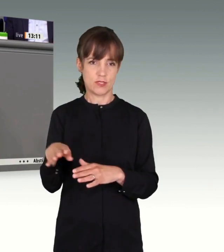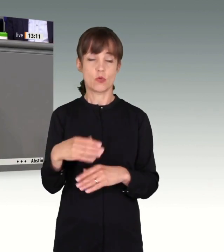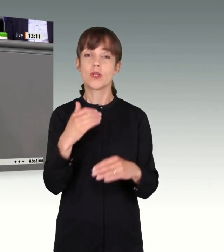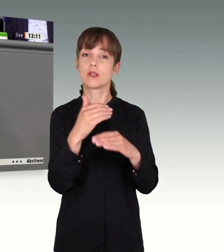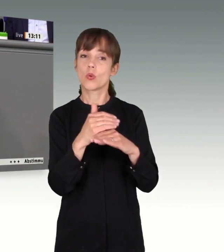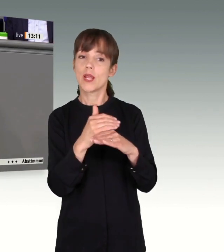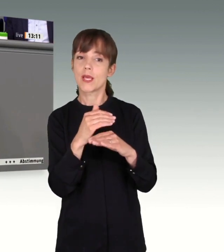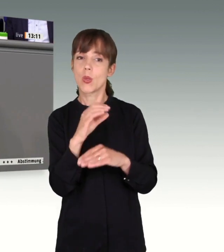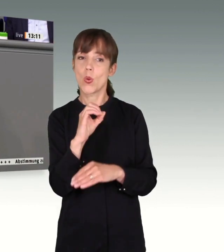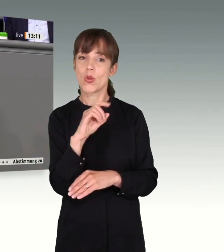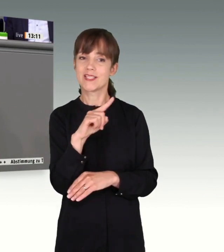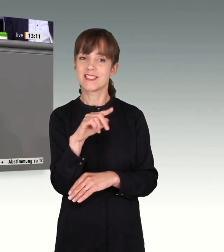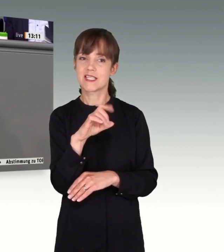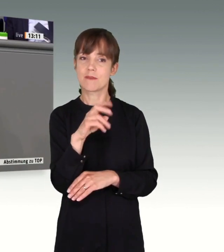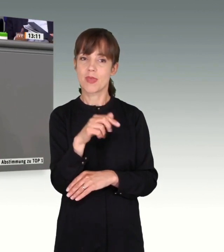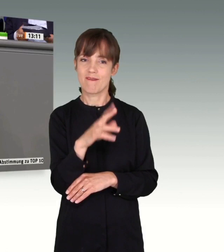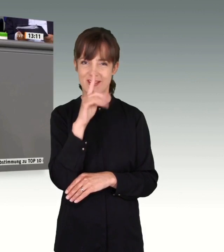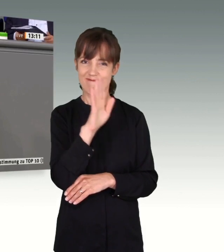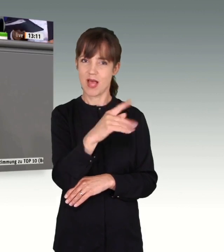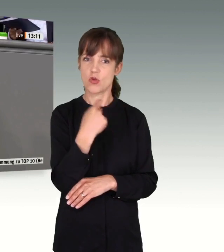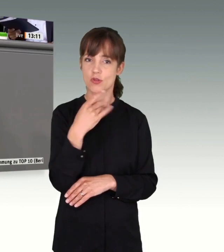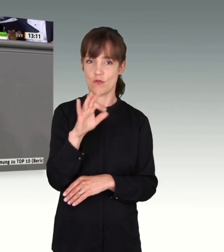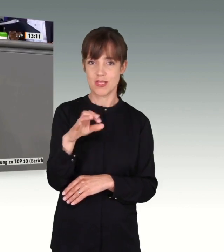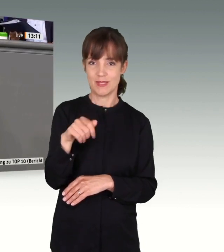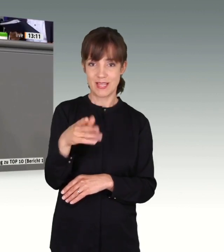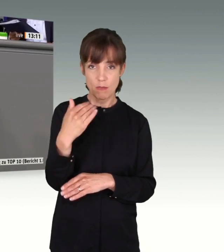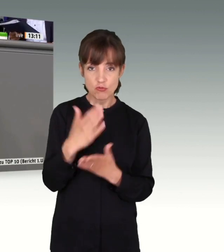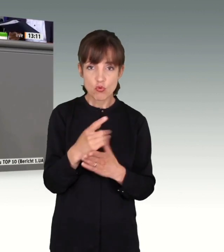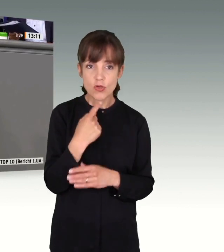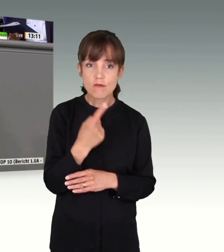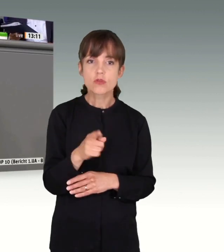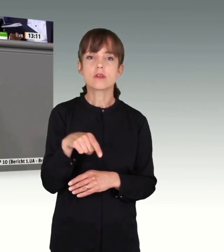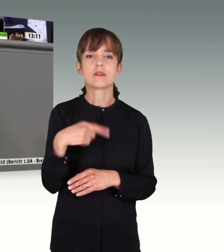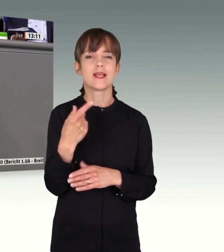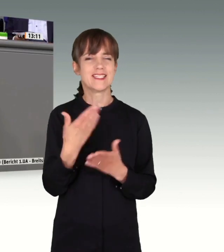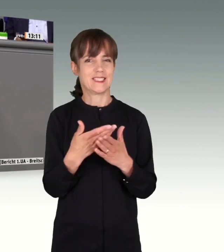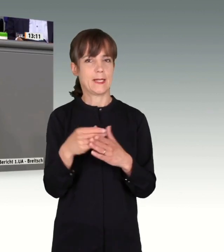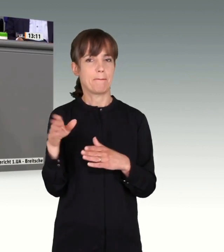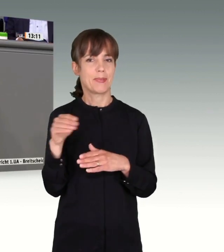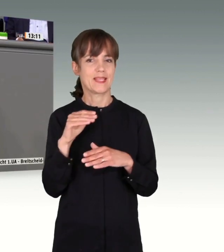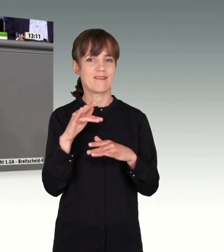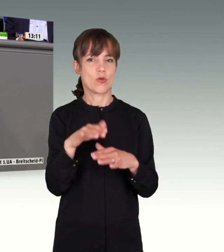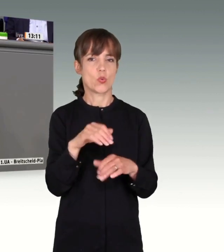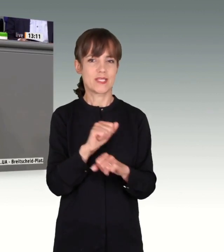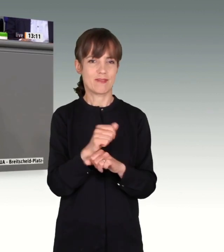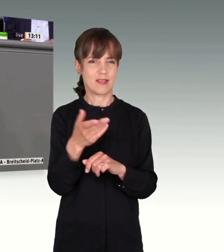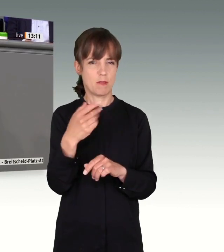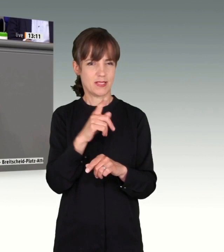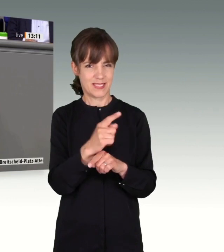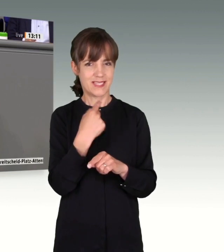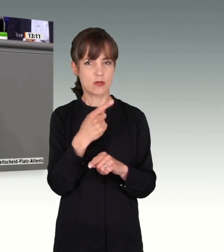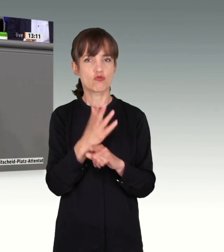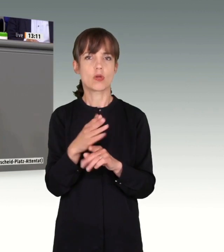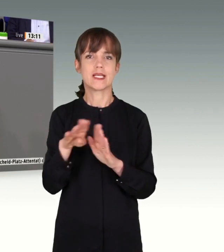wenn wir Ihre Aussage für die SPD damals schon gewusst hätten, dann hätten wir die Mitwirkungshaft, die Sie angesprochen haben, auch damals schon ins Gesetz machen